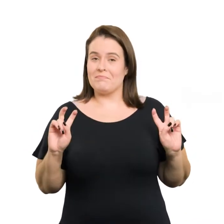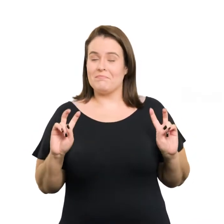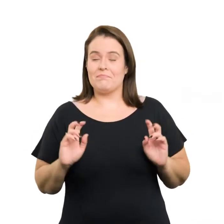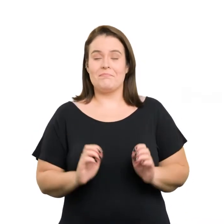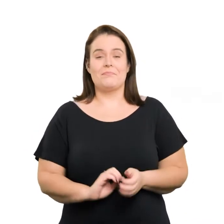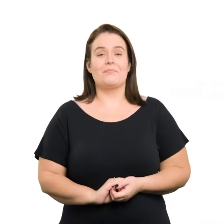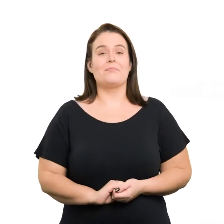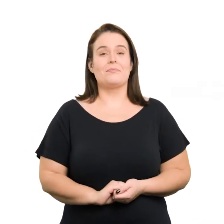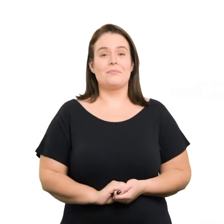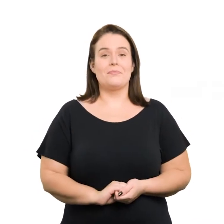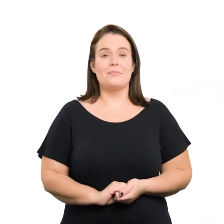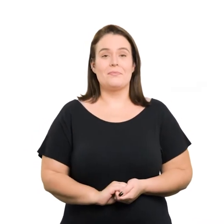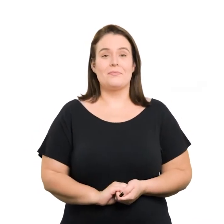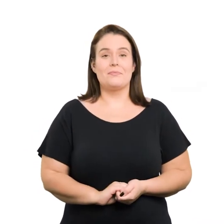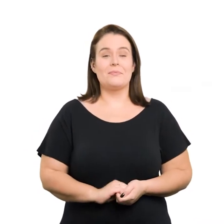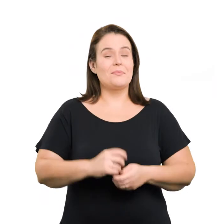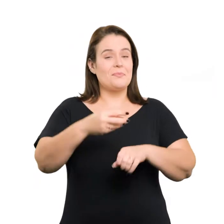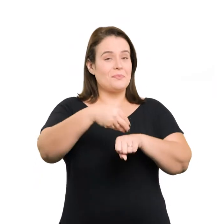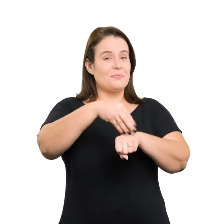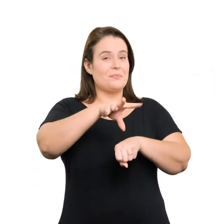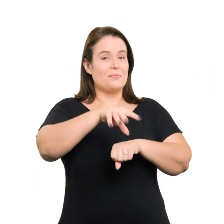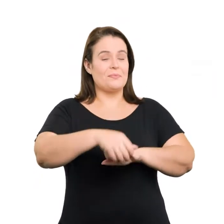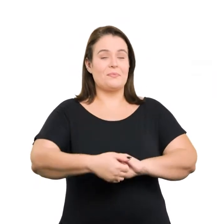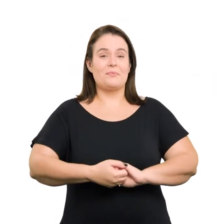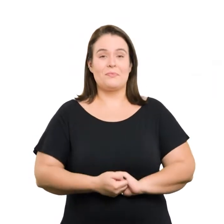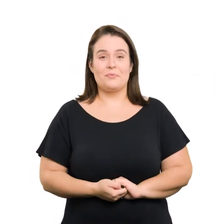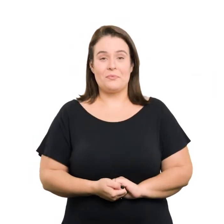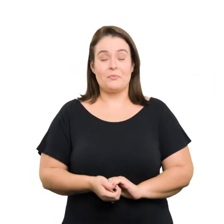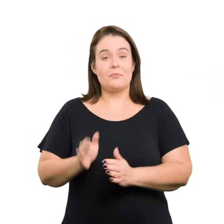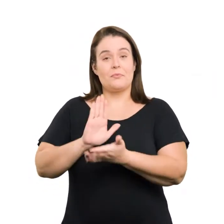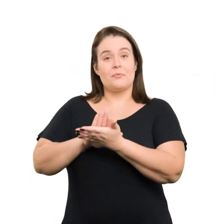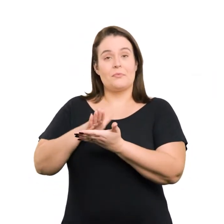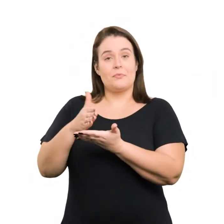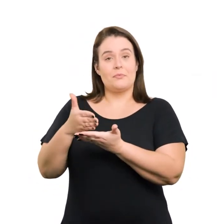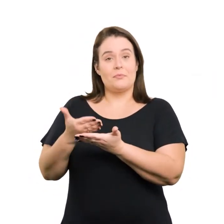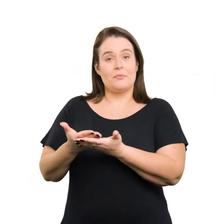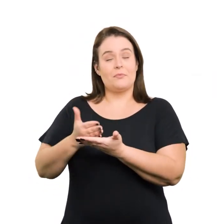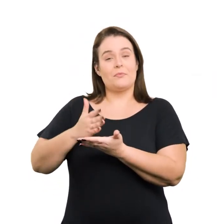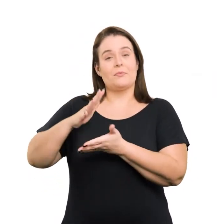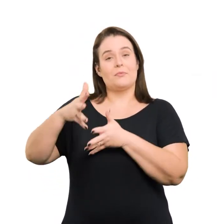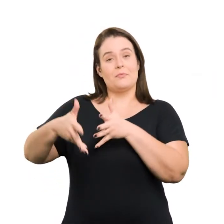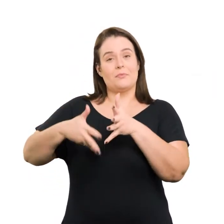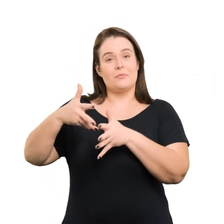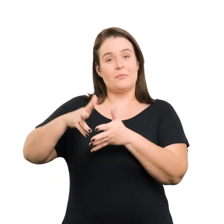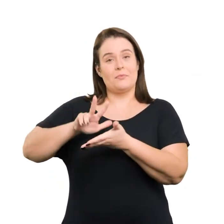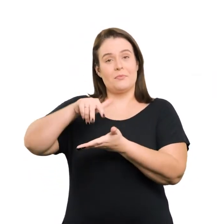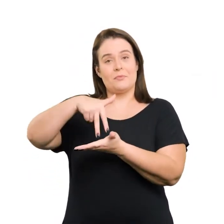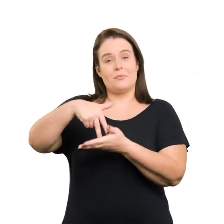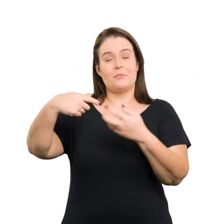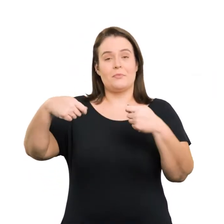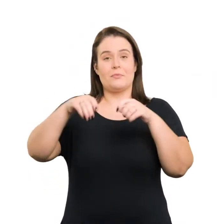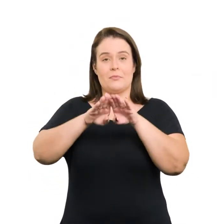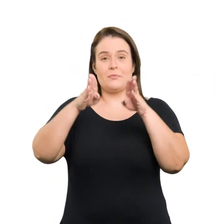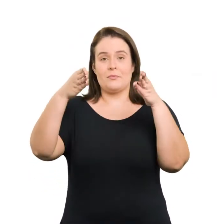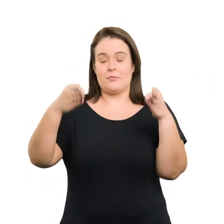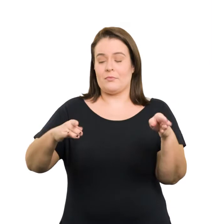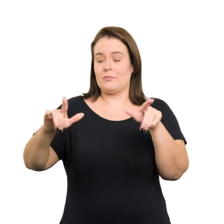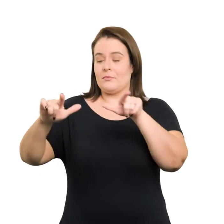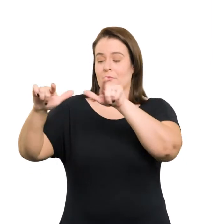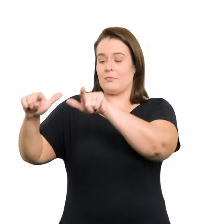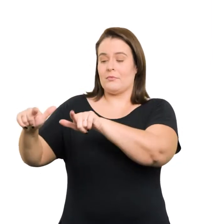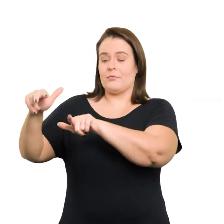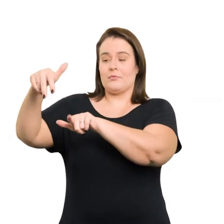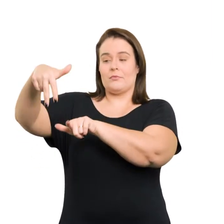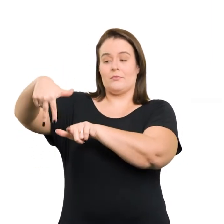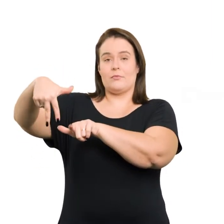aspas Dica Para o intérprete de Libras, deve haver um local no palco a ele destinado